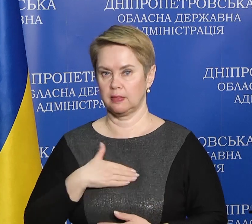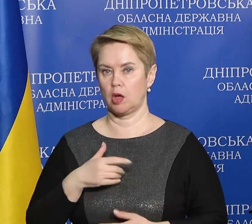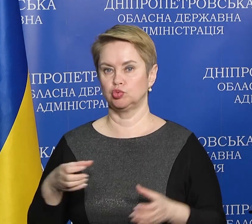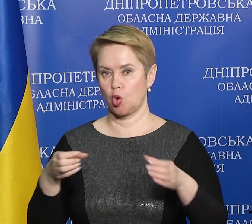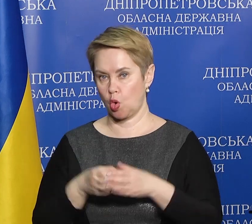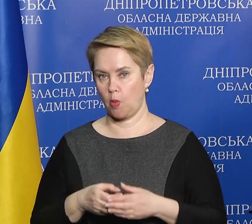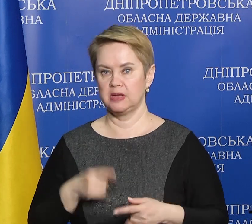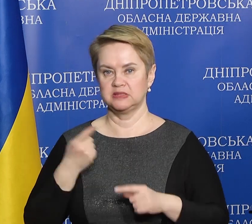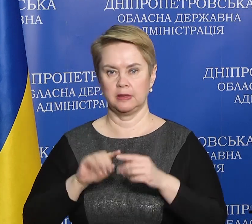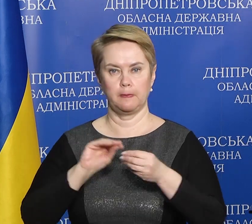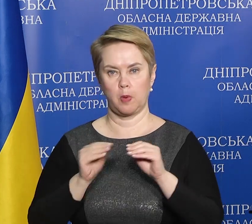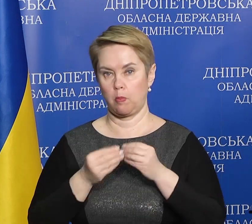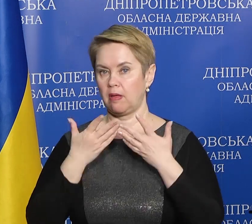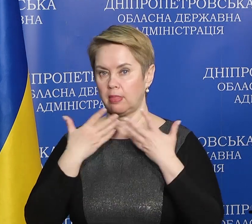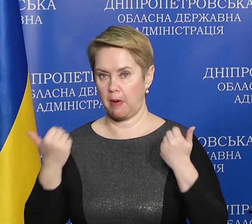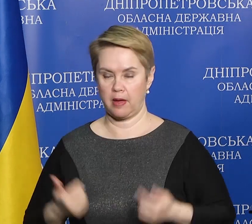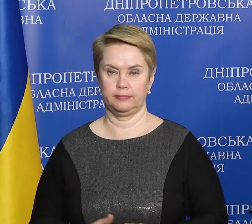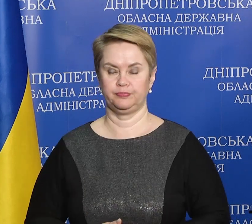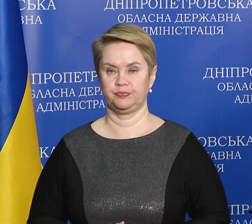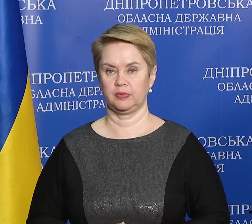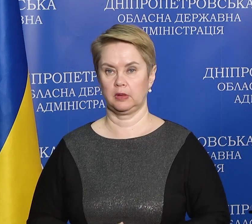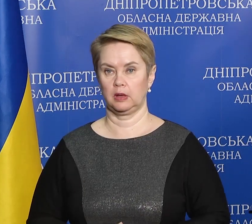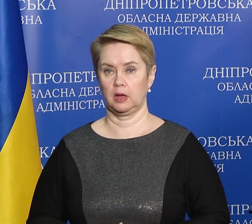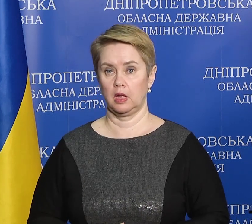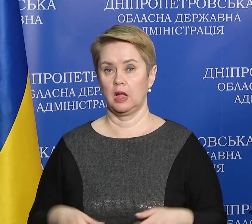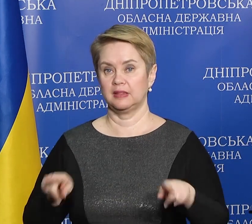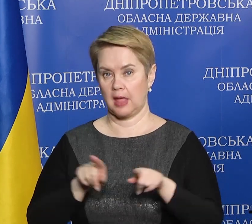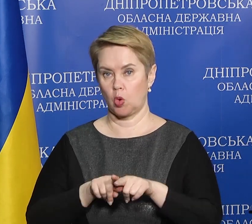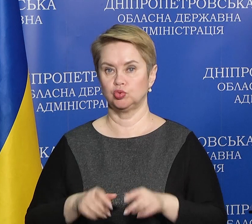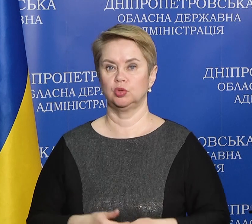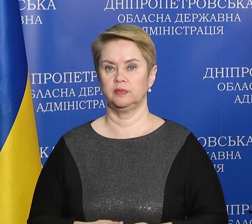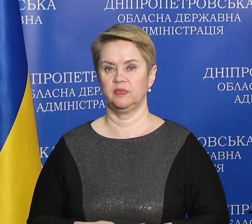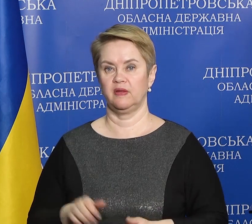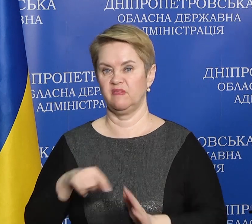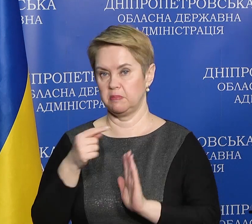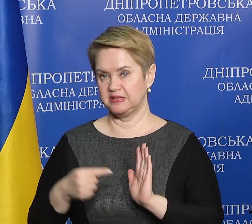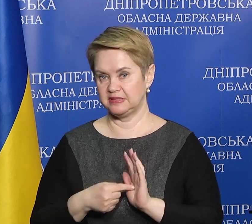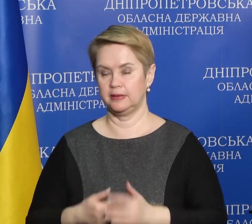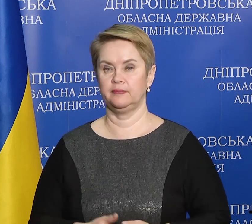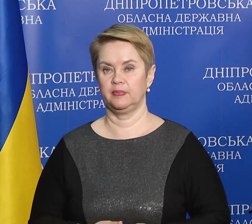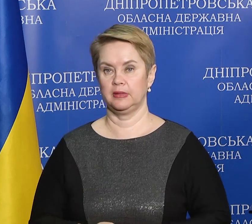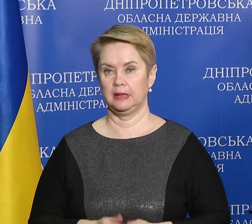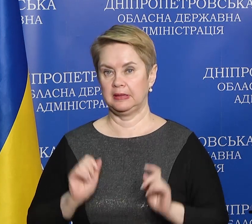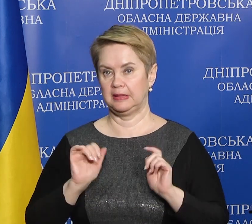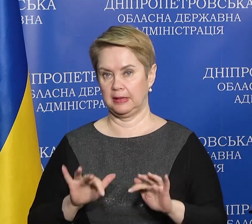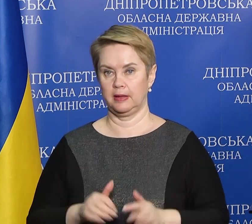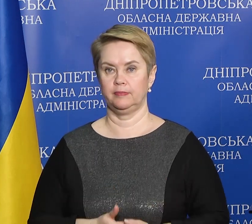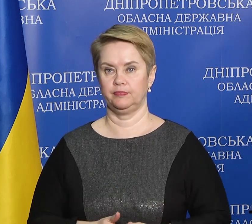громади, з цим проблем немає. Також в місті діє